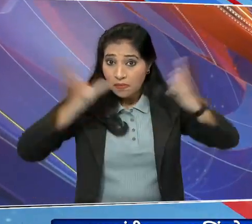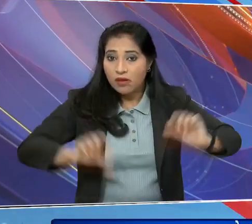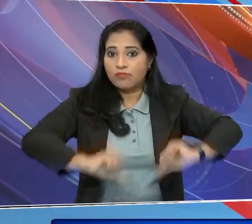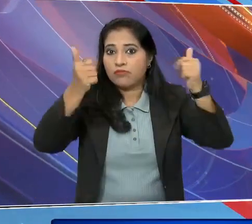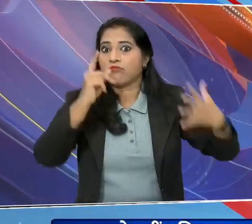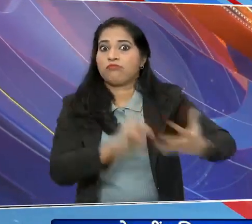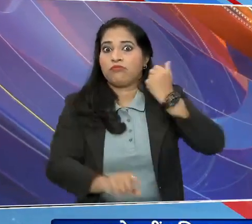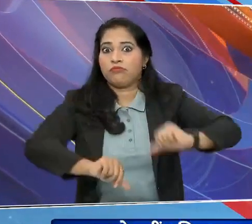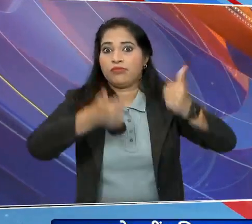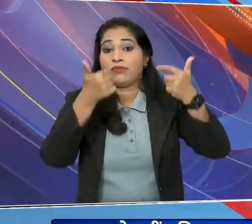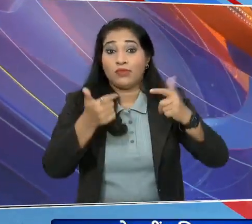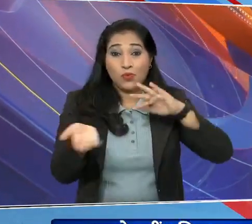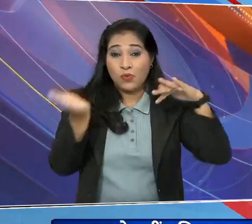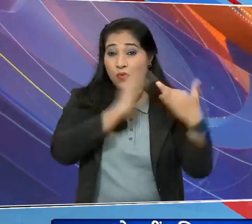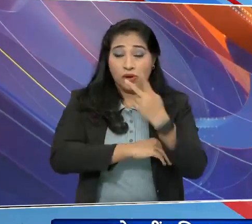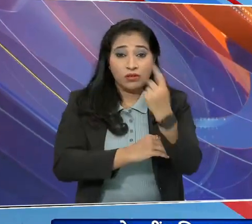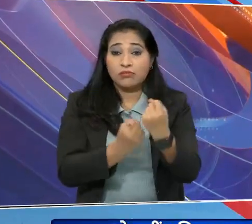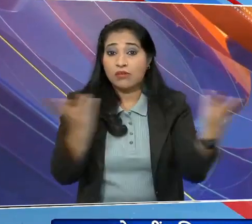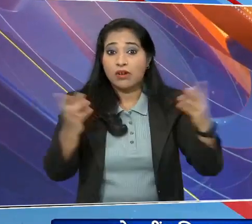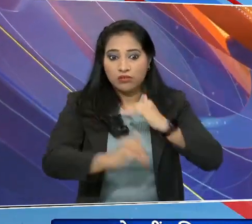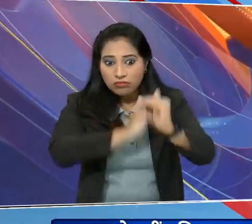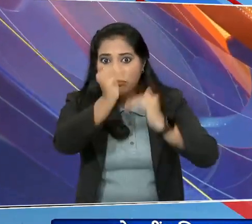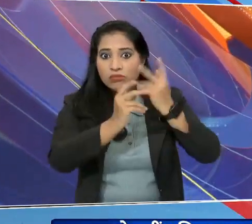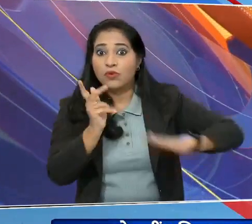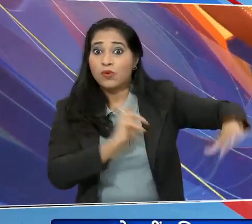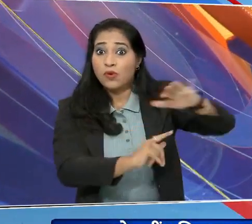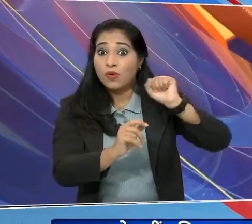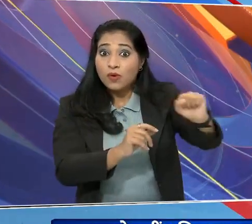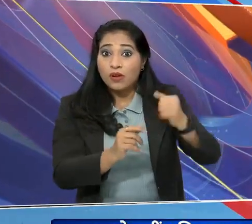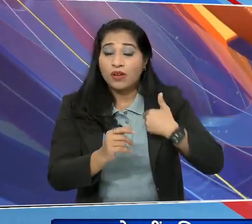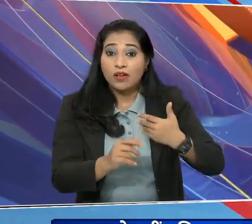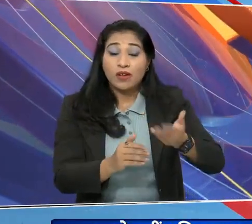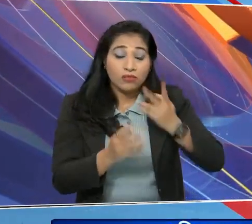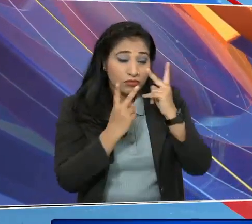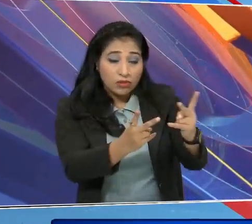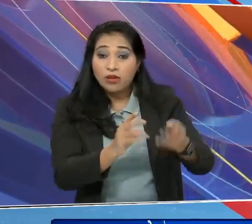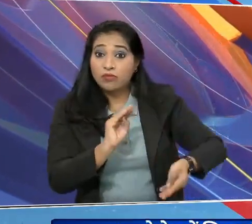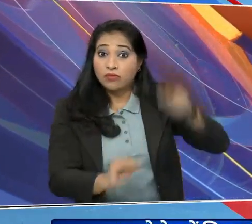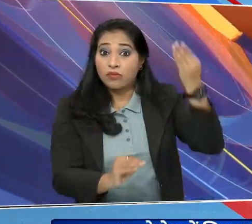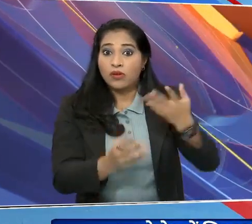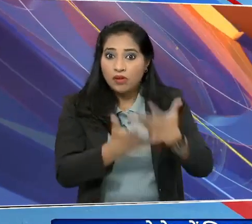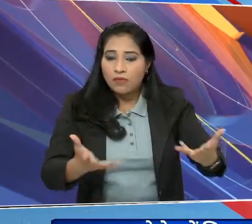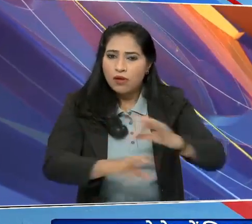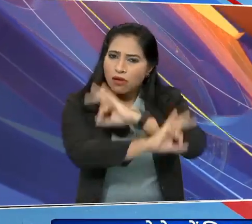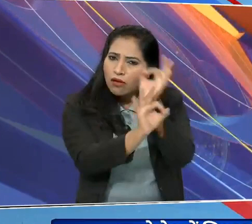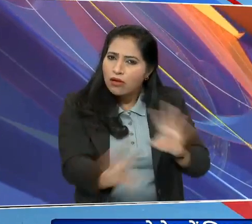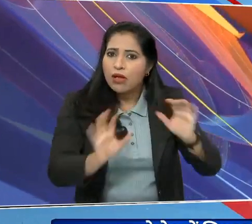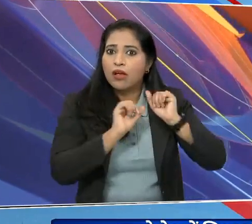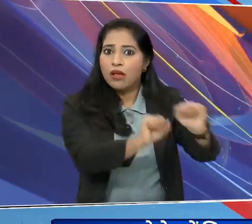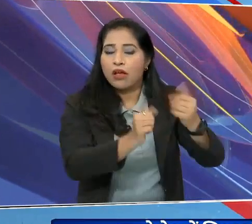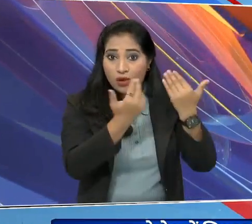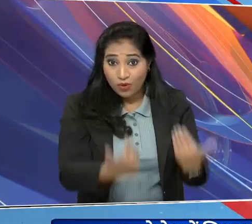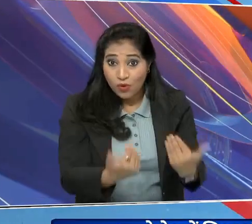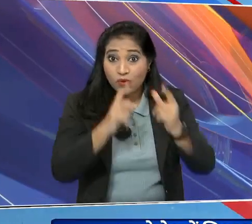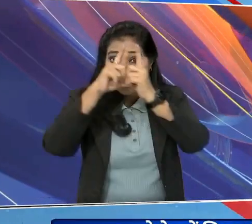उपलब्धी है क्योंकि दुनिया के अधिकांच विकसित देश जो हम से कही अधिक साधन संपन हैं वे अब